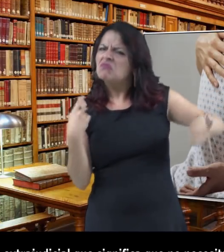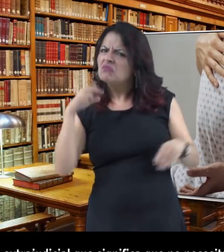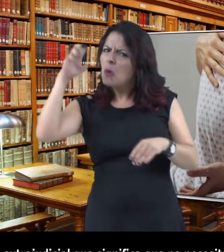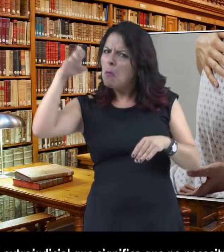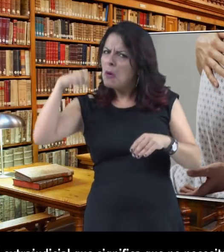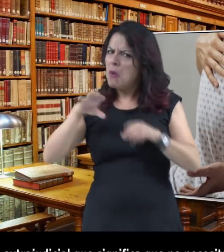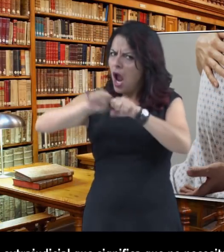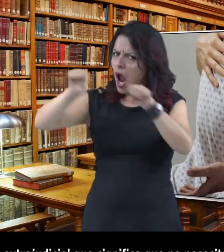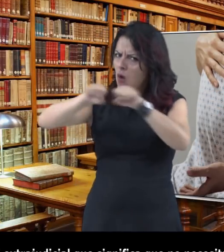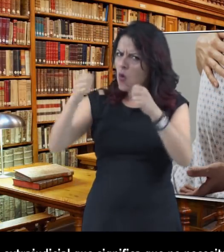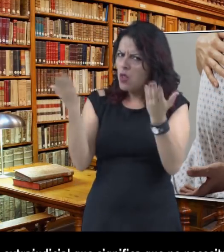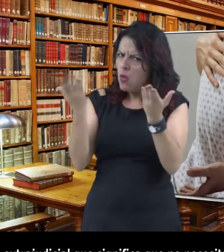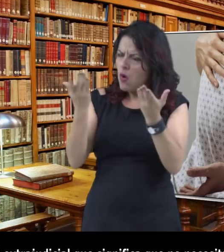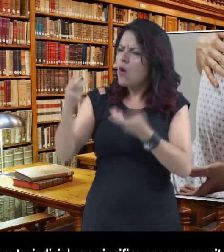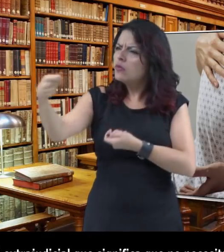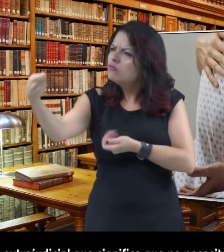pagar alimentos para fijar la pensión de alimentos.